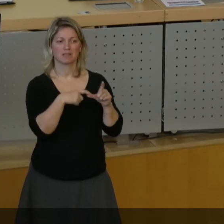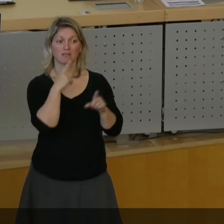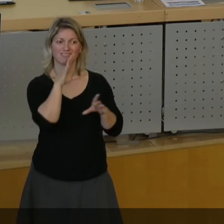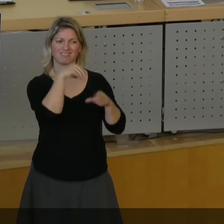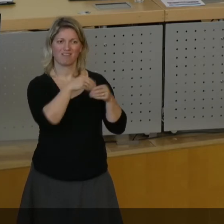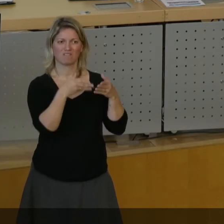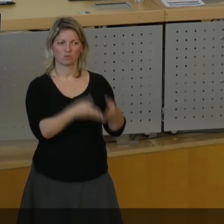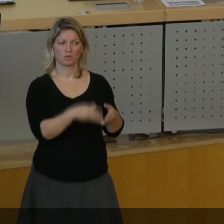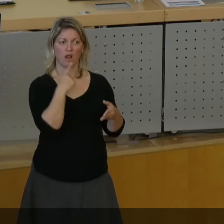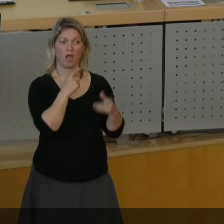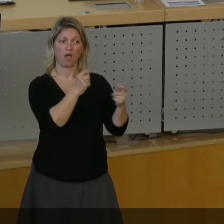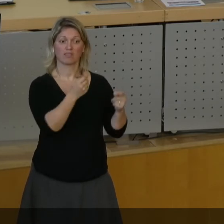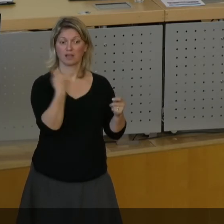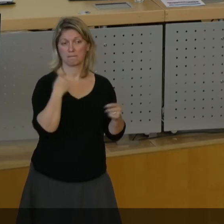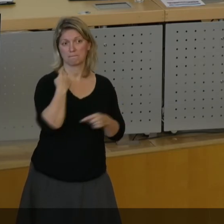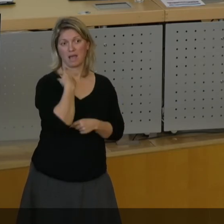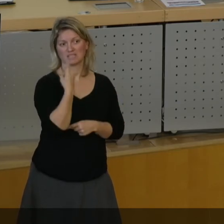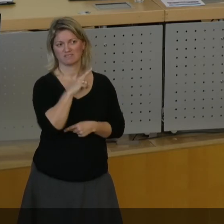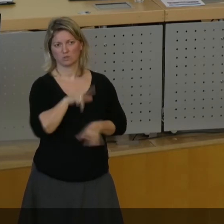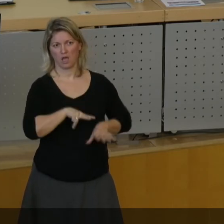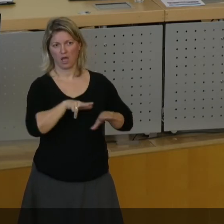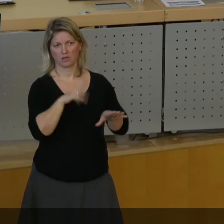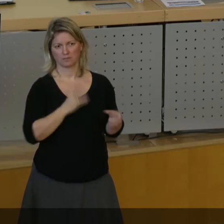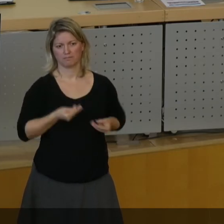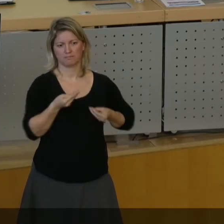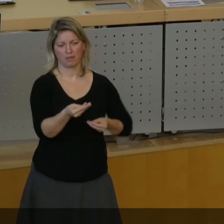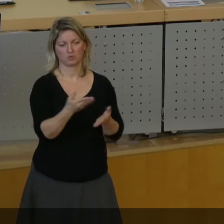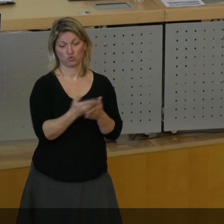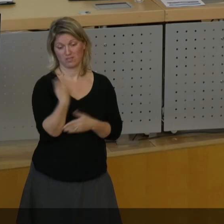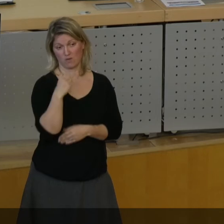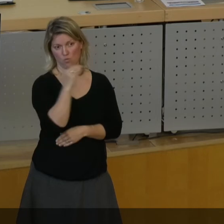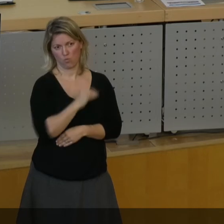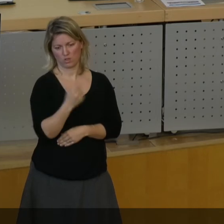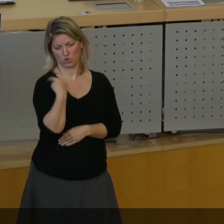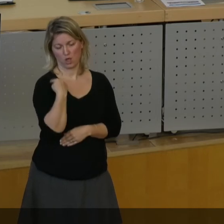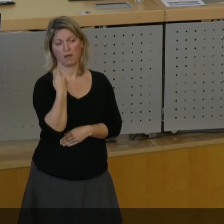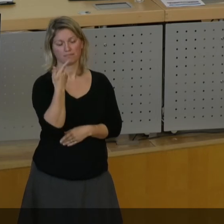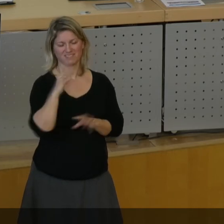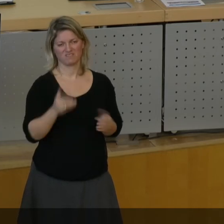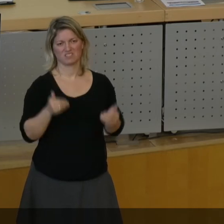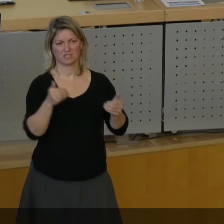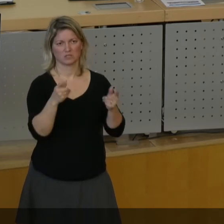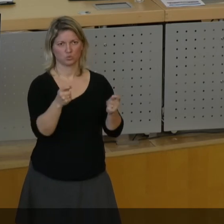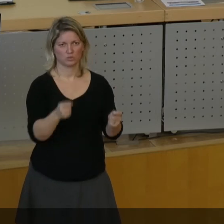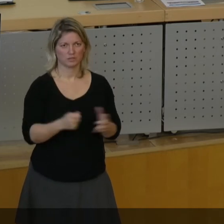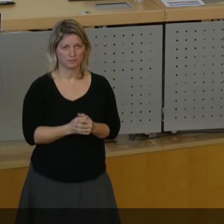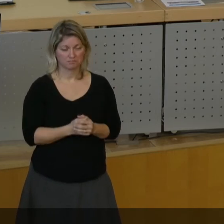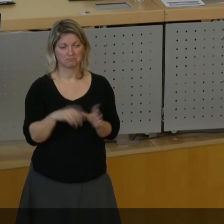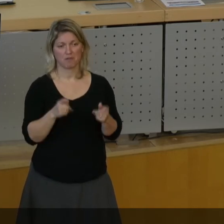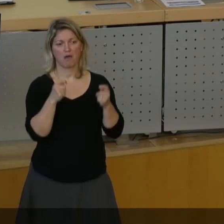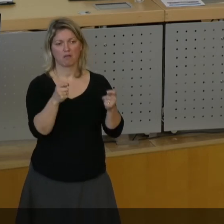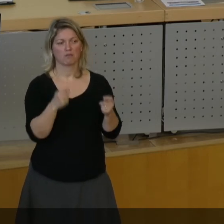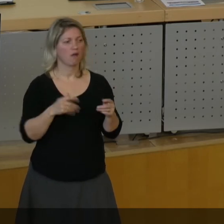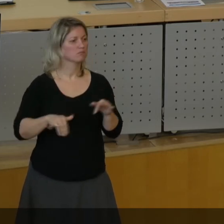bereits am 4. Mai 2018 eingereicht. Es folgte im Oktober 2018 ein Ersetzungsantrag. Der Antrag ging durch alle